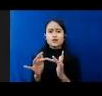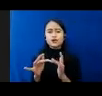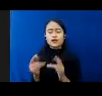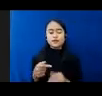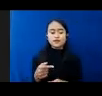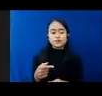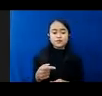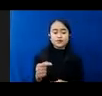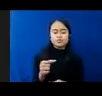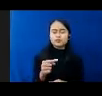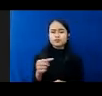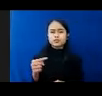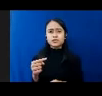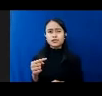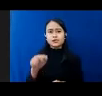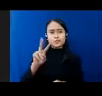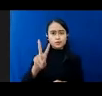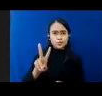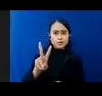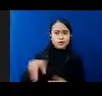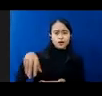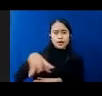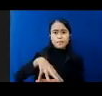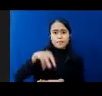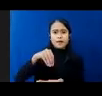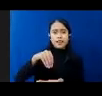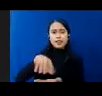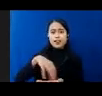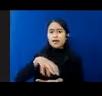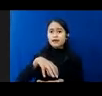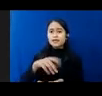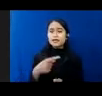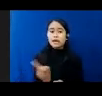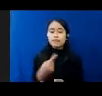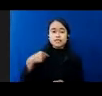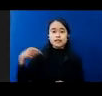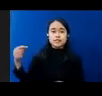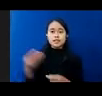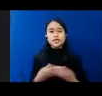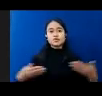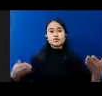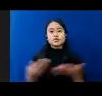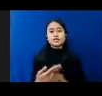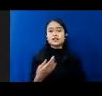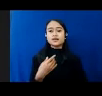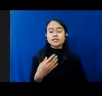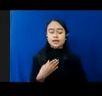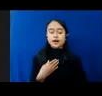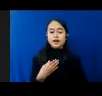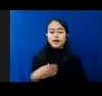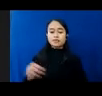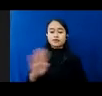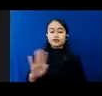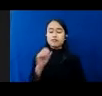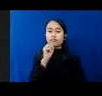Sekurang-kurangnya Kepada Dua Balai Kami Di Kementerian Sosial Saya Tidak Mengungkapkan Di Balai